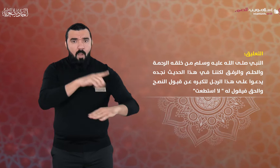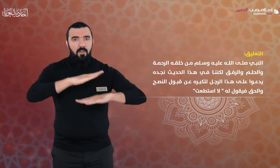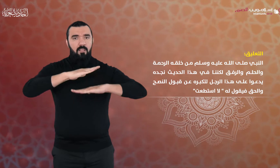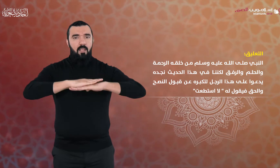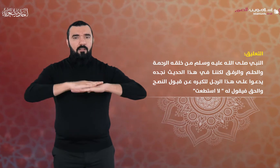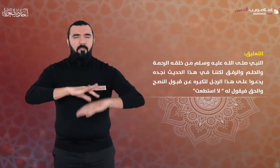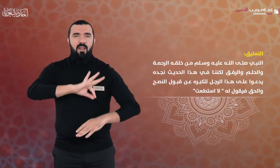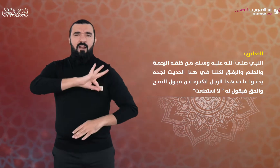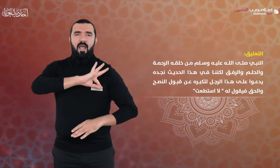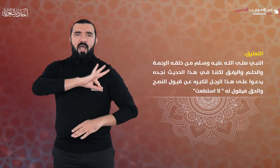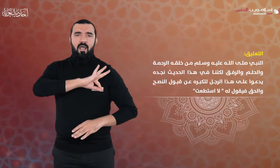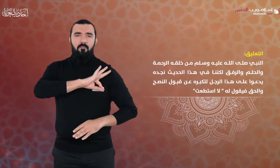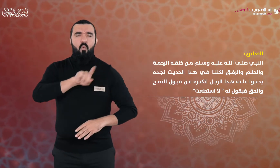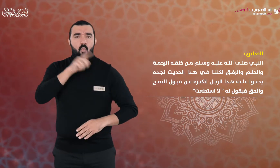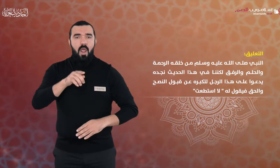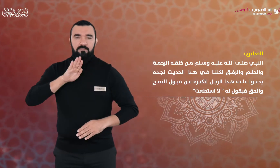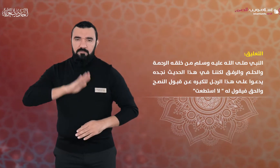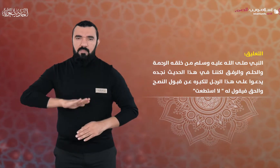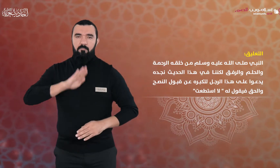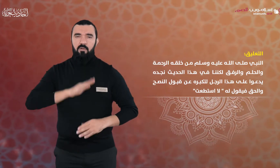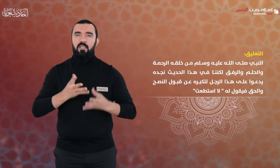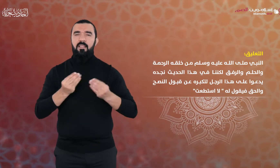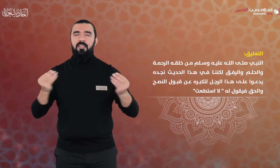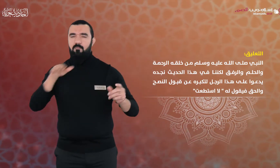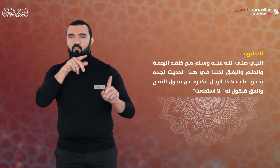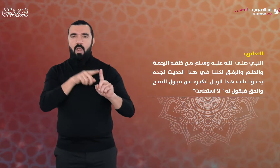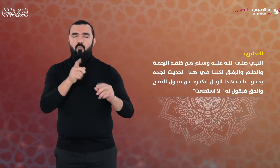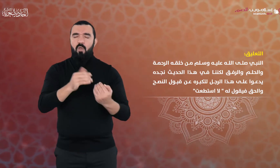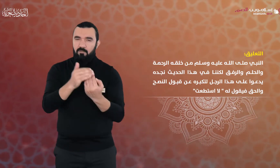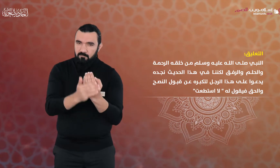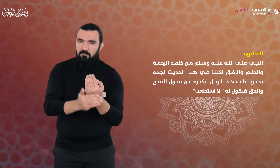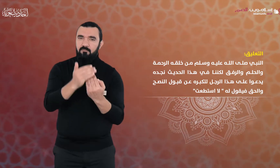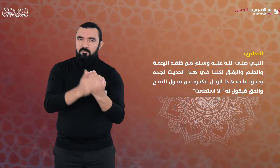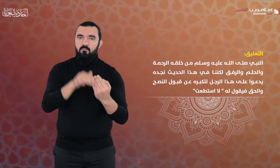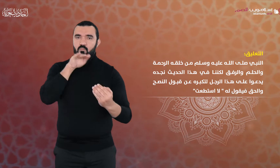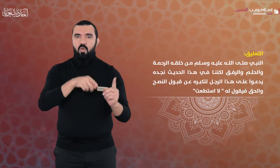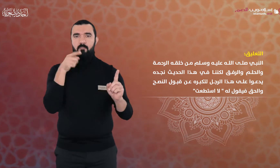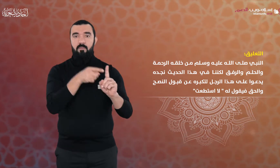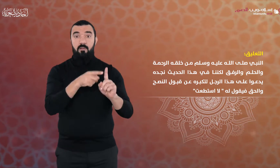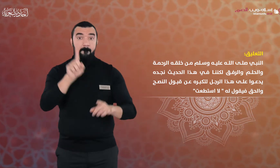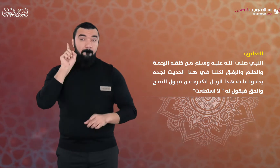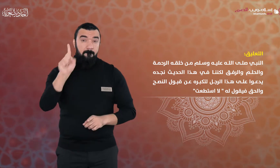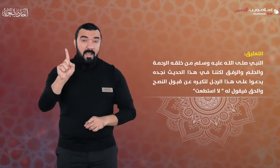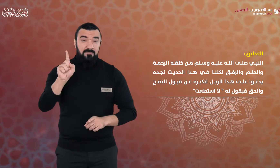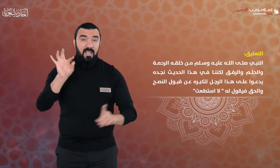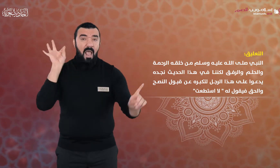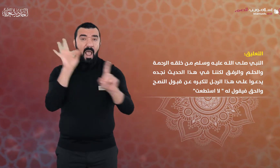والحلم والرفق لكننا في هذا الحديث